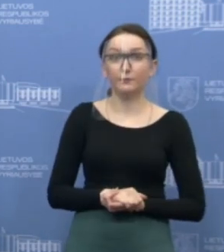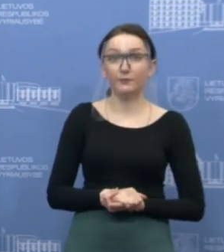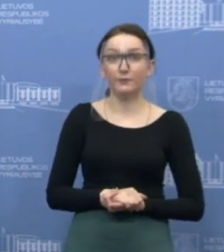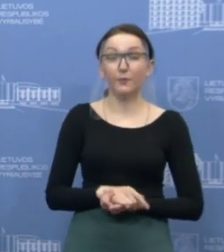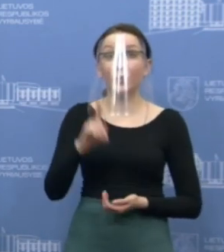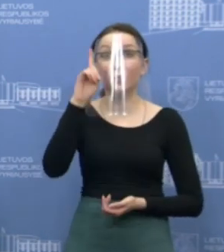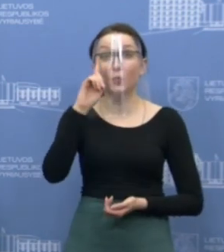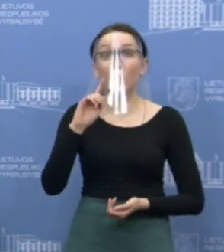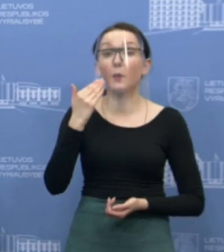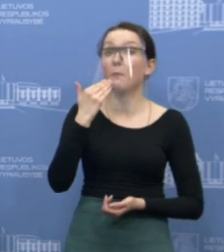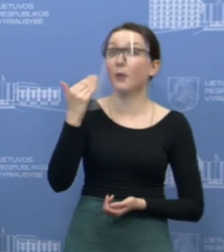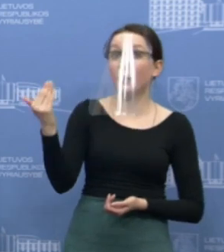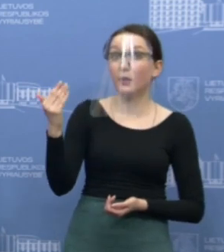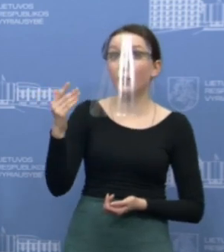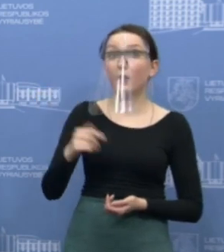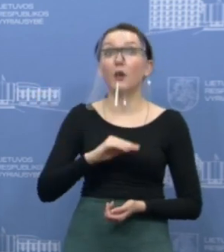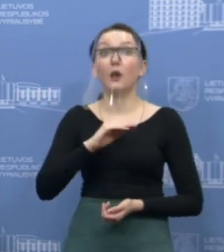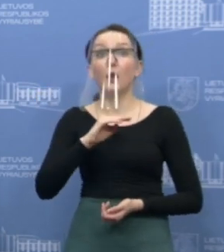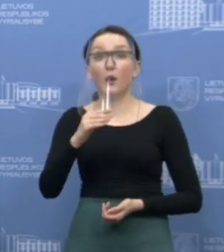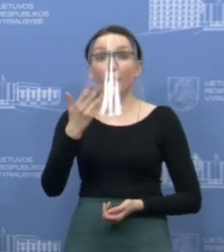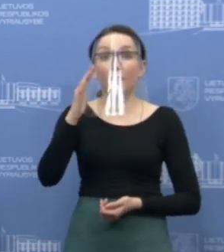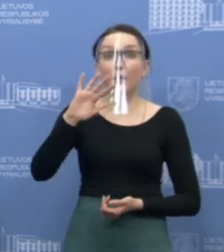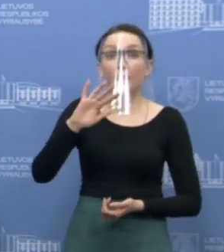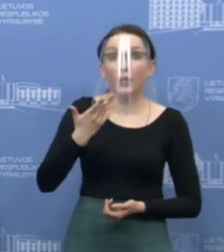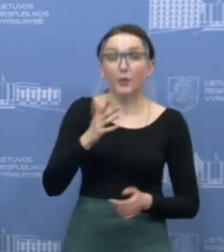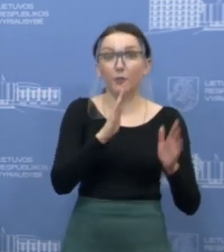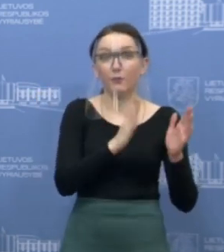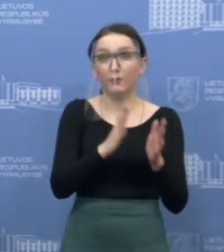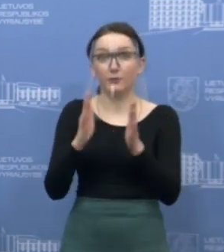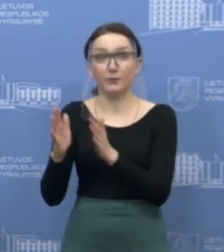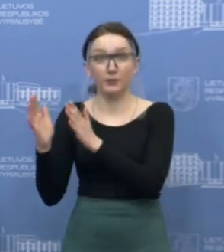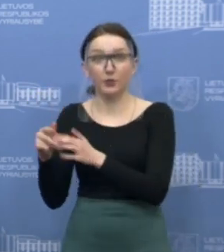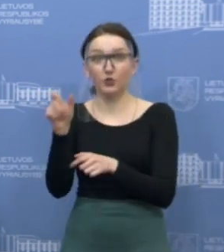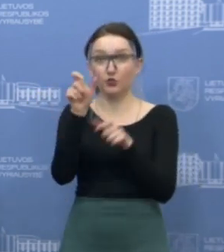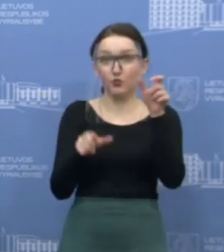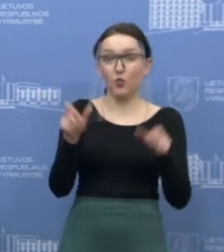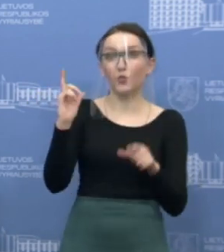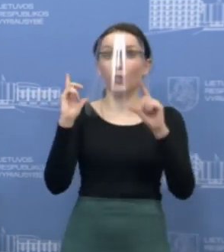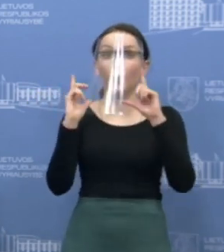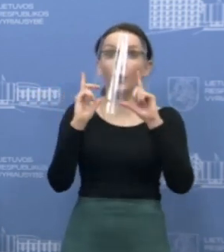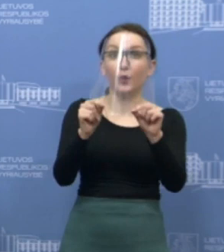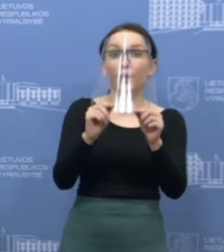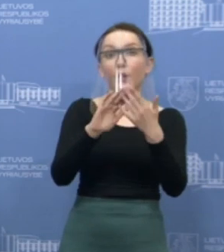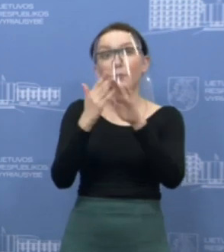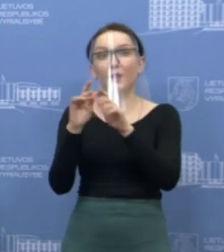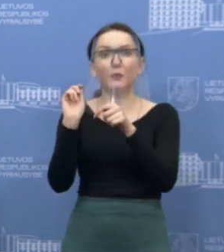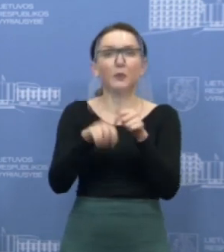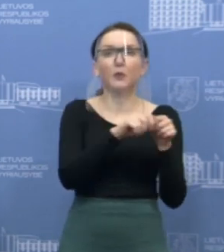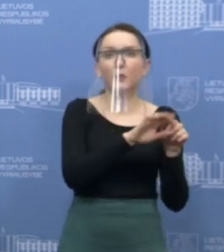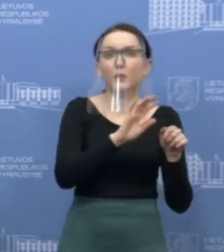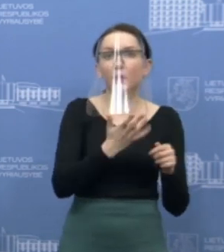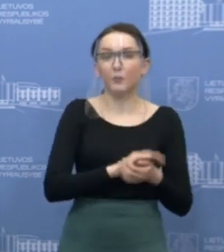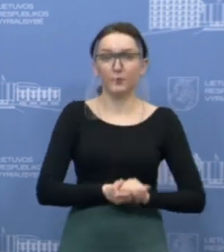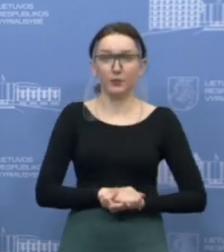Tai dar kartą norėjau paklausti, gal jau yra iškiau, kaip bus sudėliotas tas žmonių vykstančių į miestelius tikrinimas,